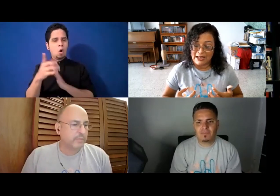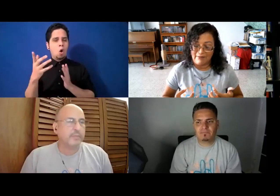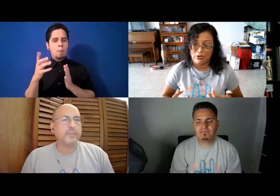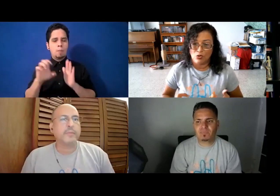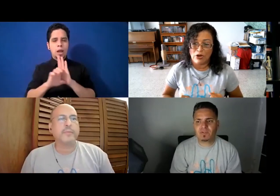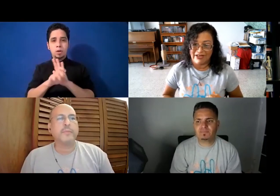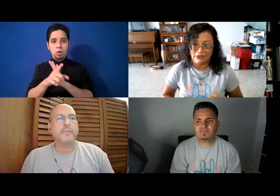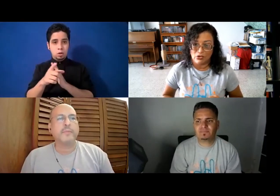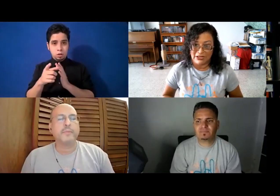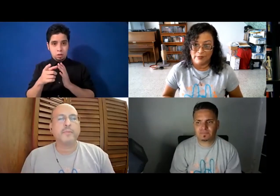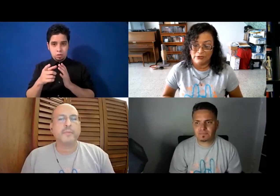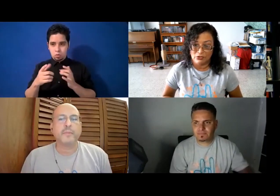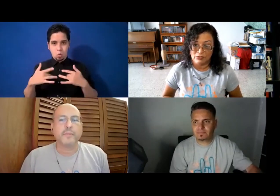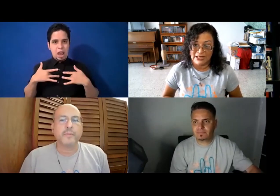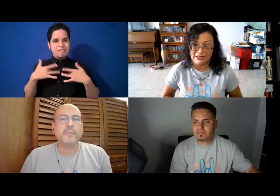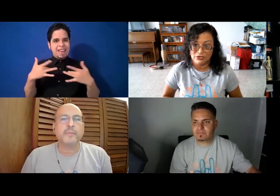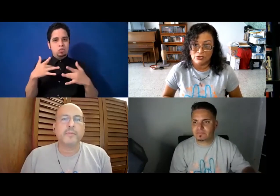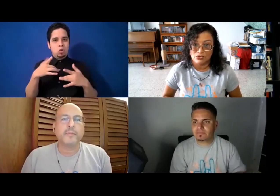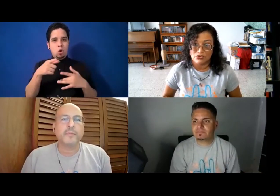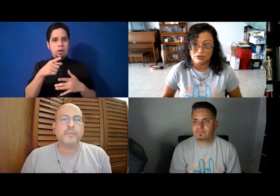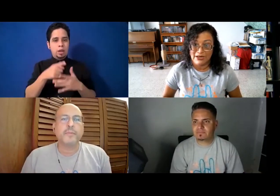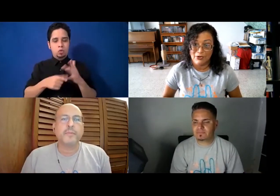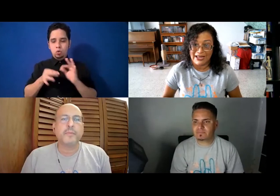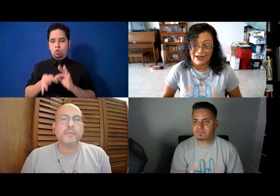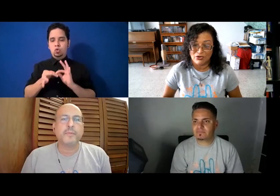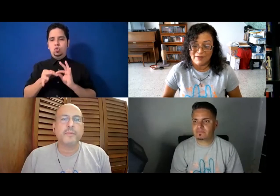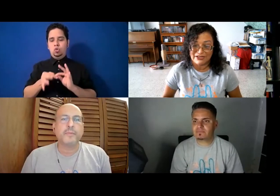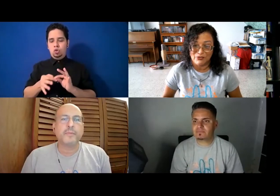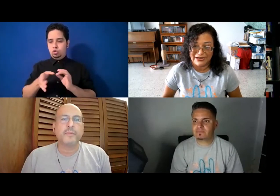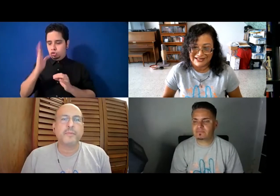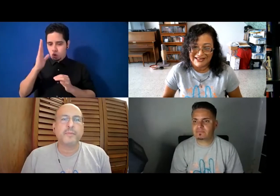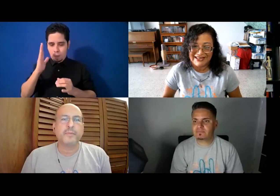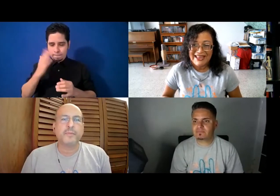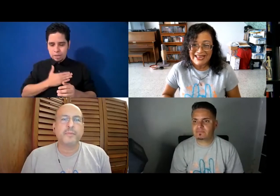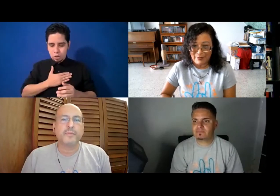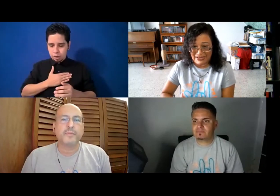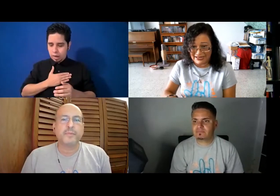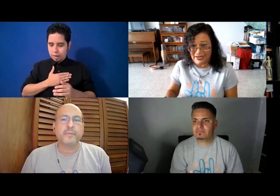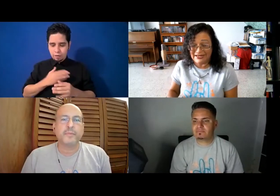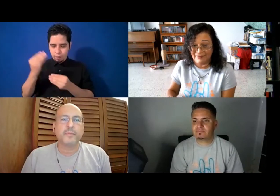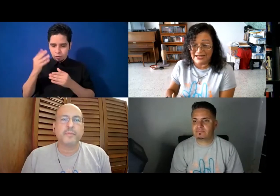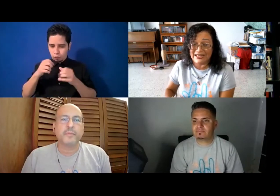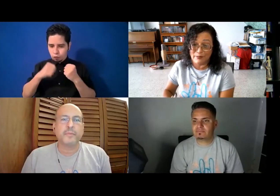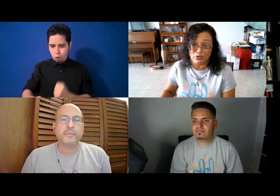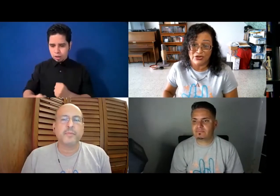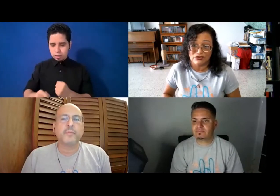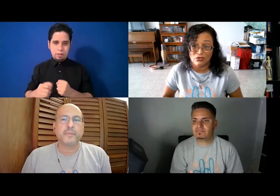habido algún evento que de momento tú hayas dicho, Dios mío, qué cosa más fuerte? Independientemente de verdad del proceso